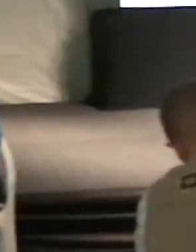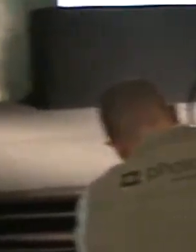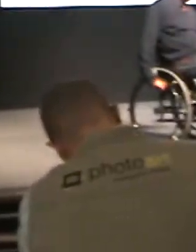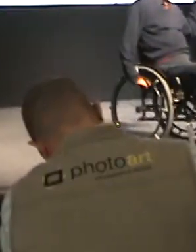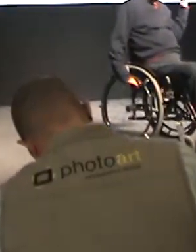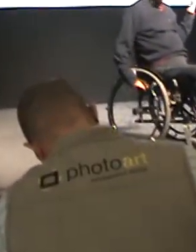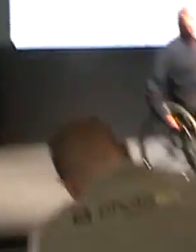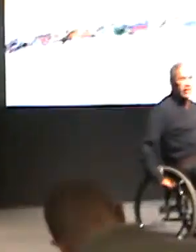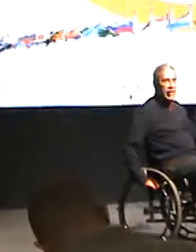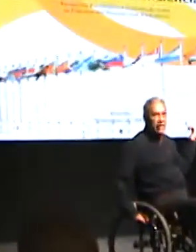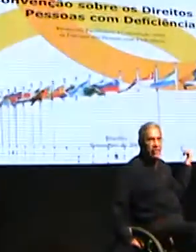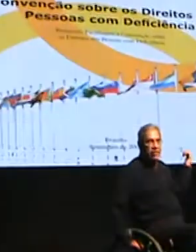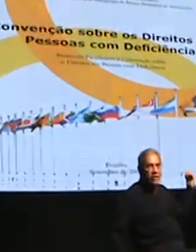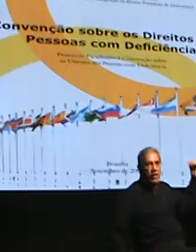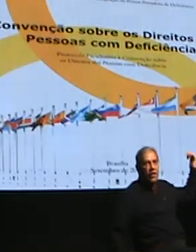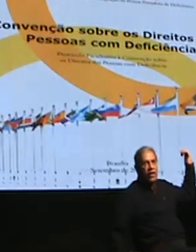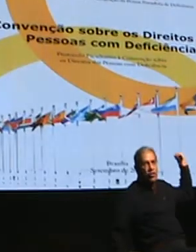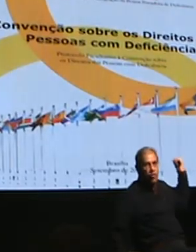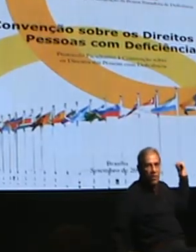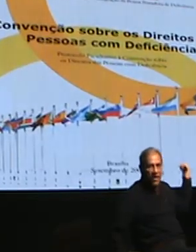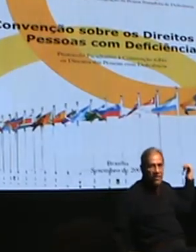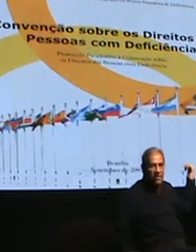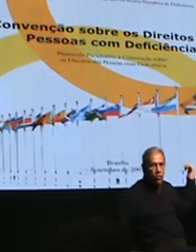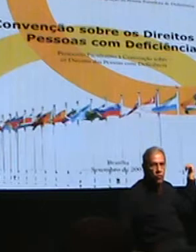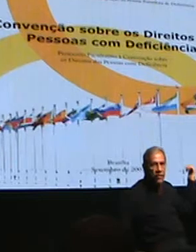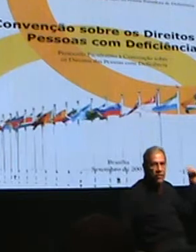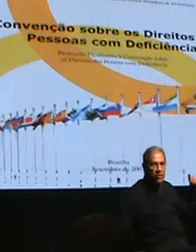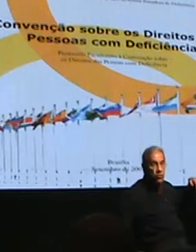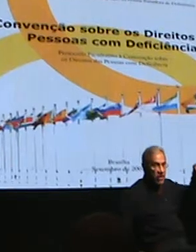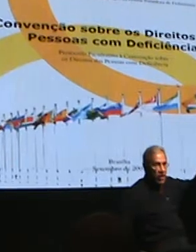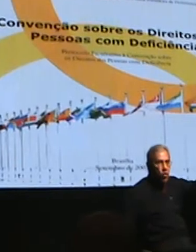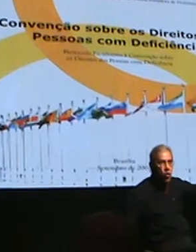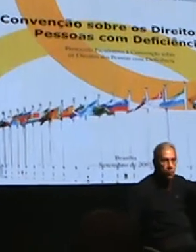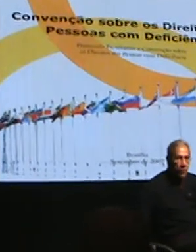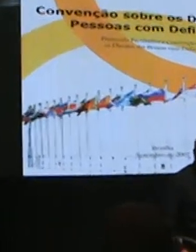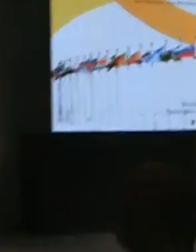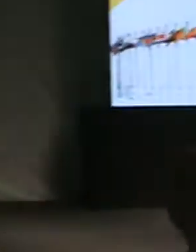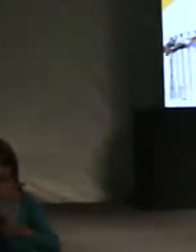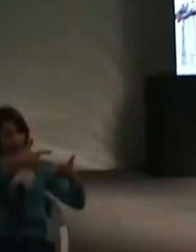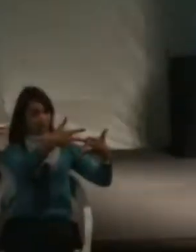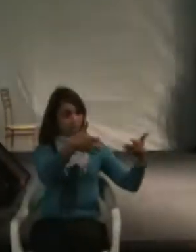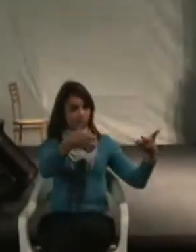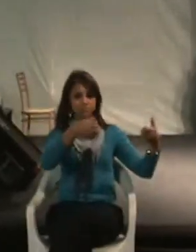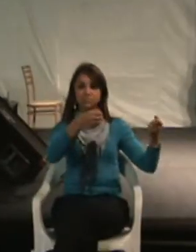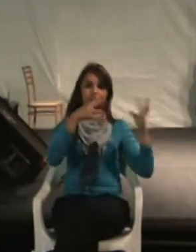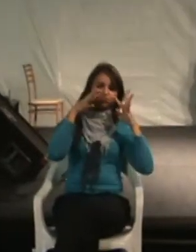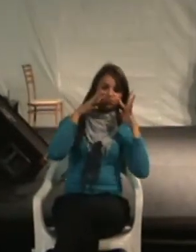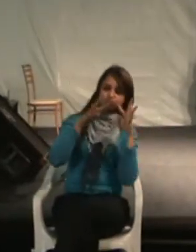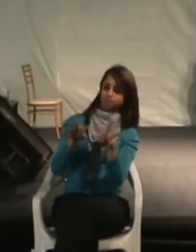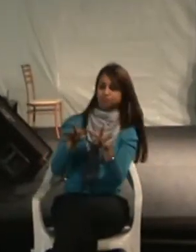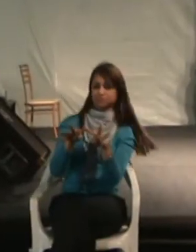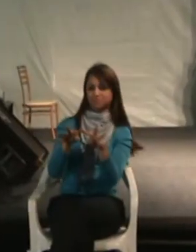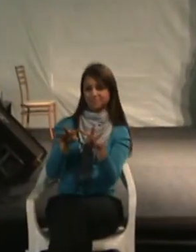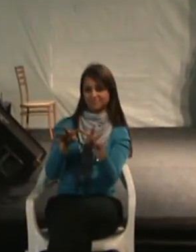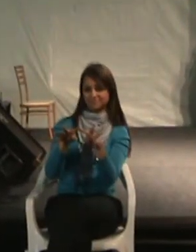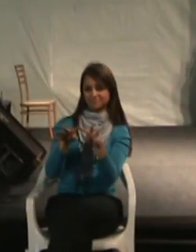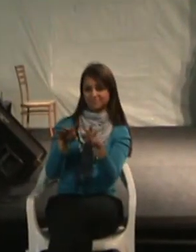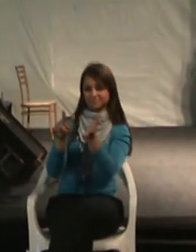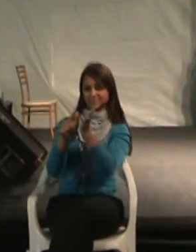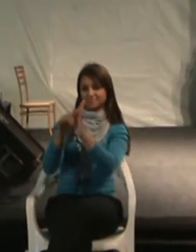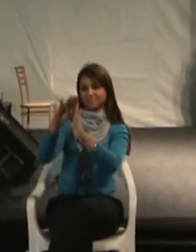que, em última análise, é sobre esta Convenção que a Coppel, por exemplo, está